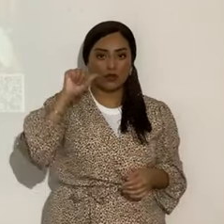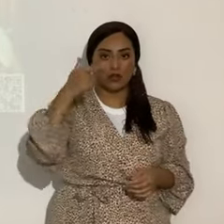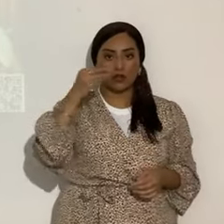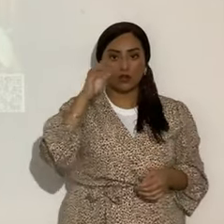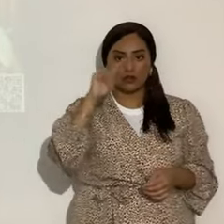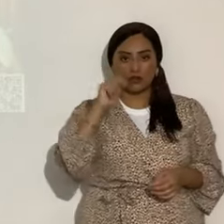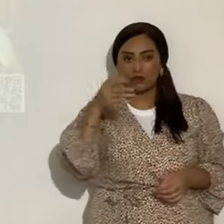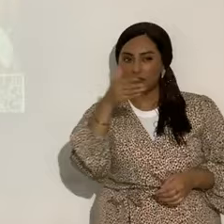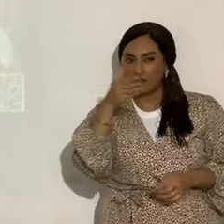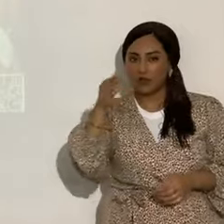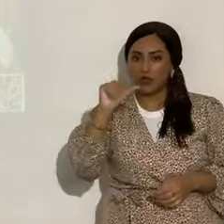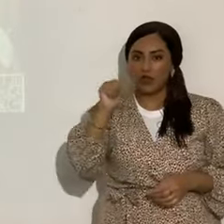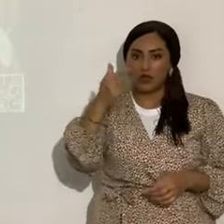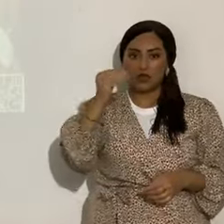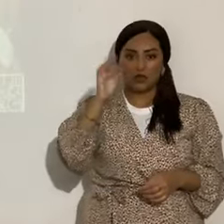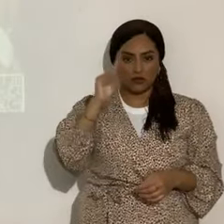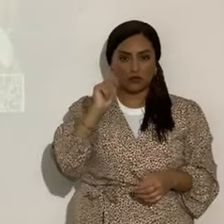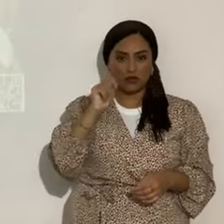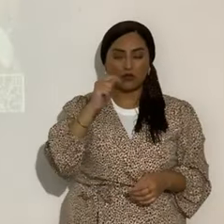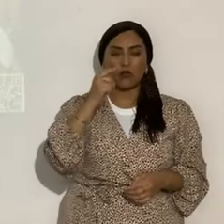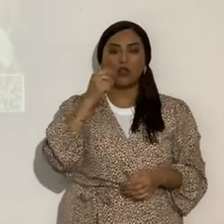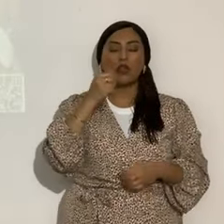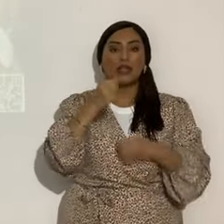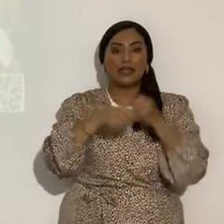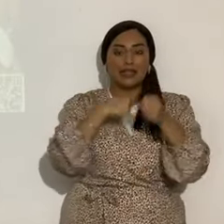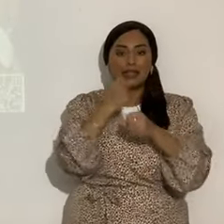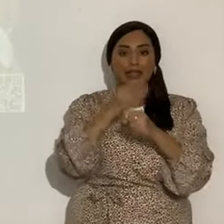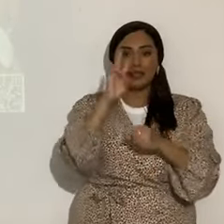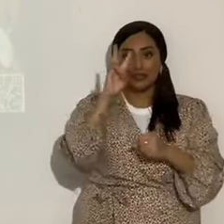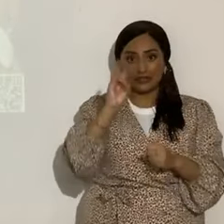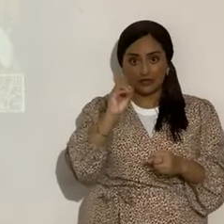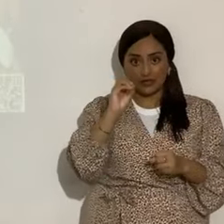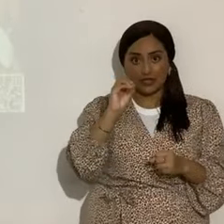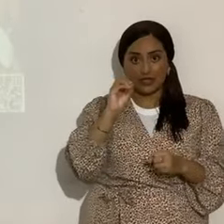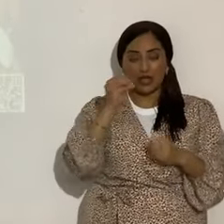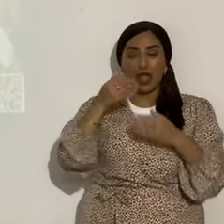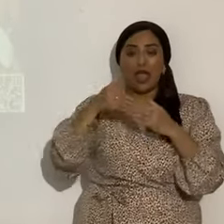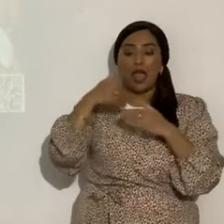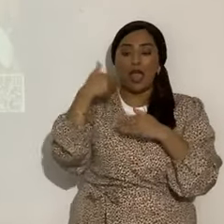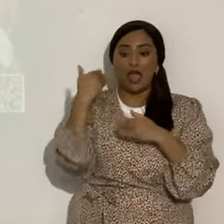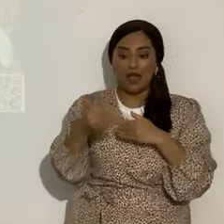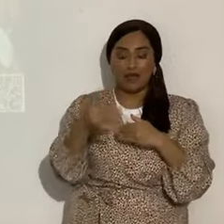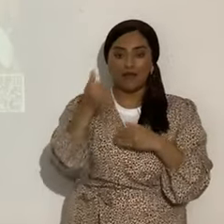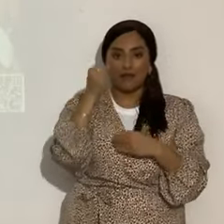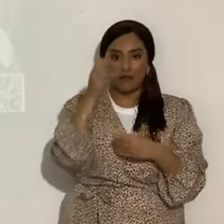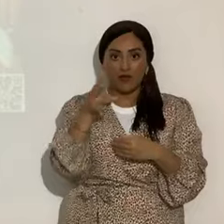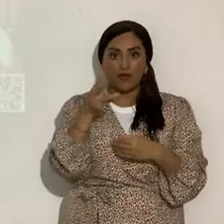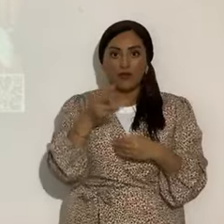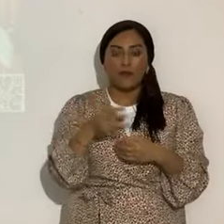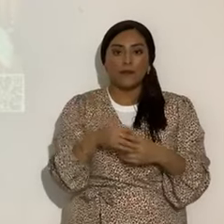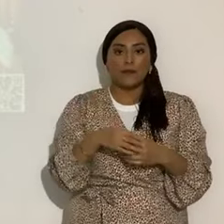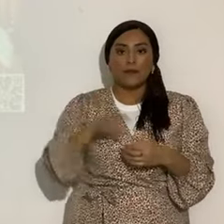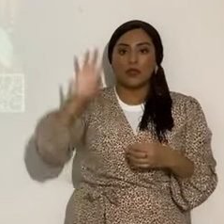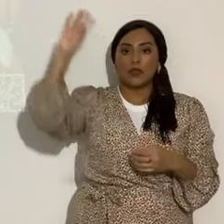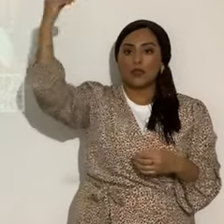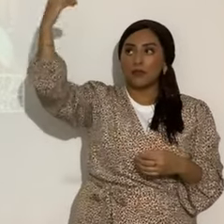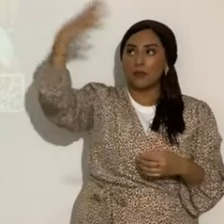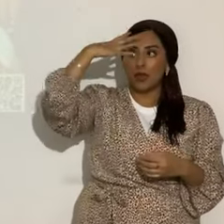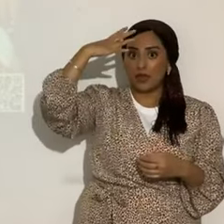más menos, agosto más bien, del año 70, después de nuestro gran señor Yahshua Mashiach, el sol que representa